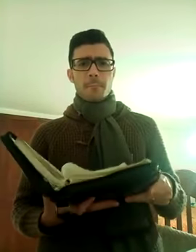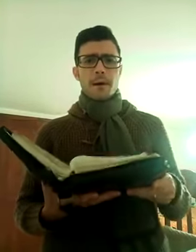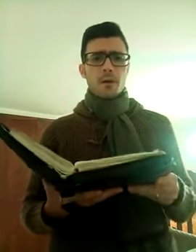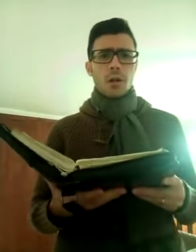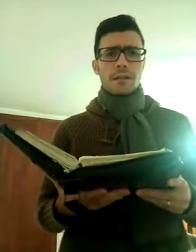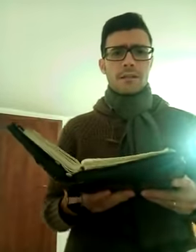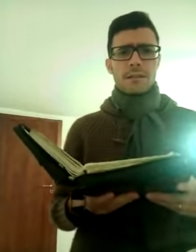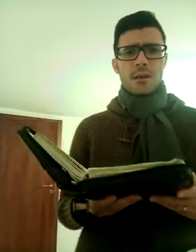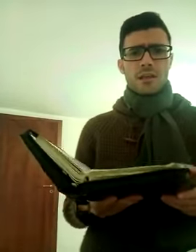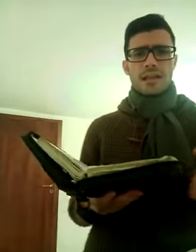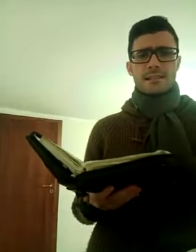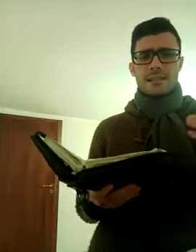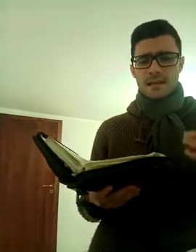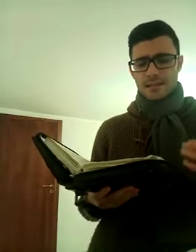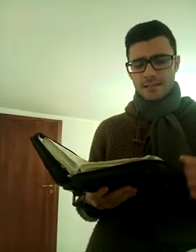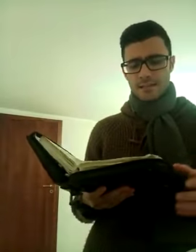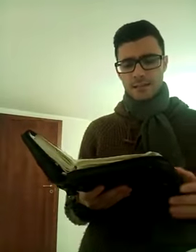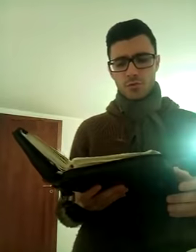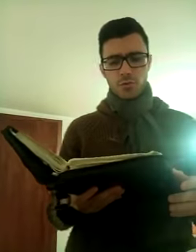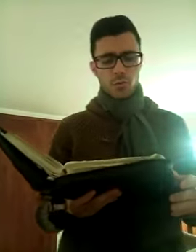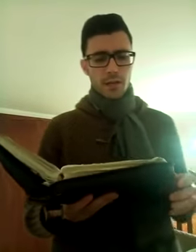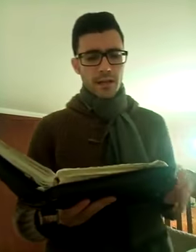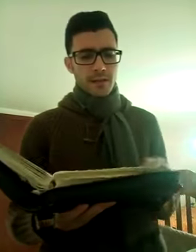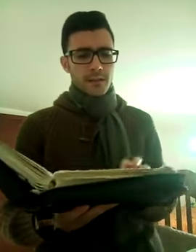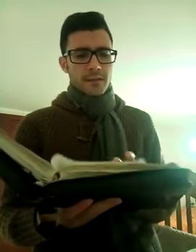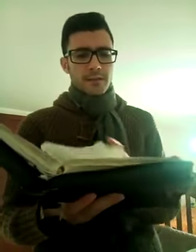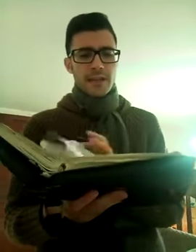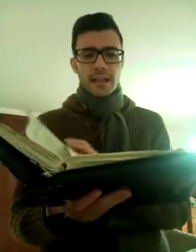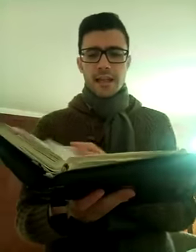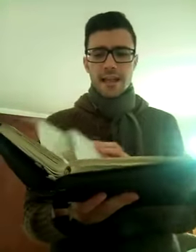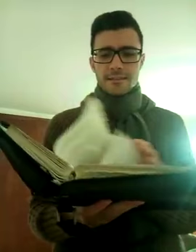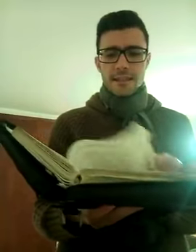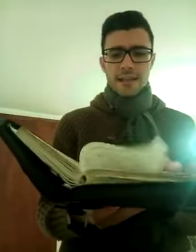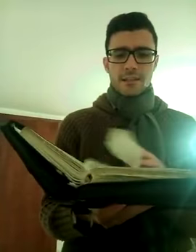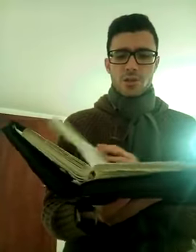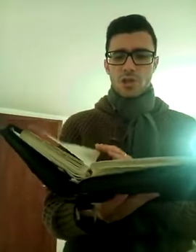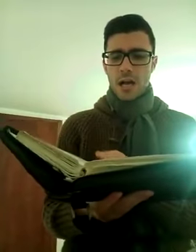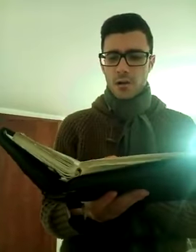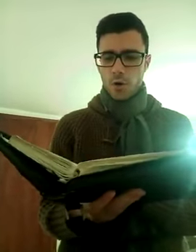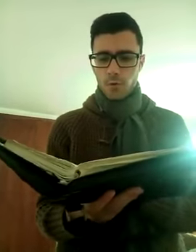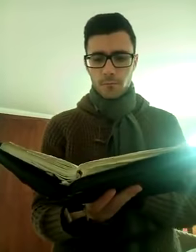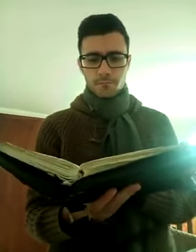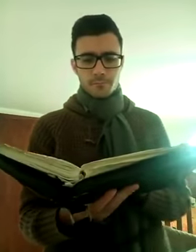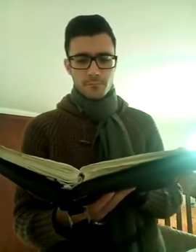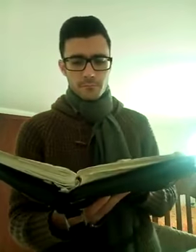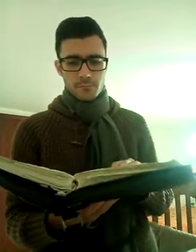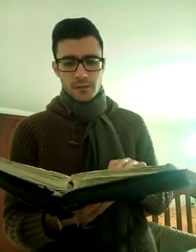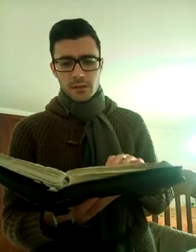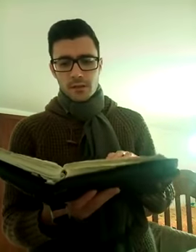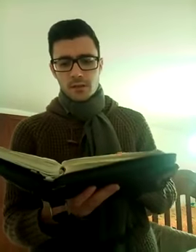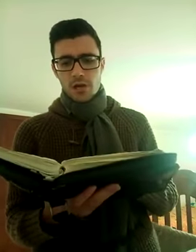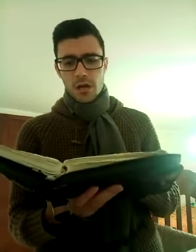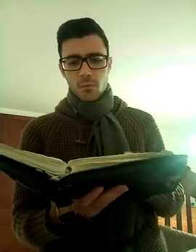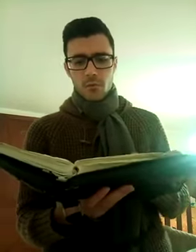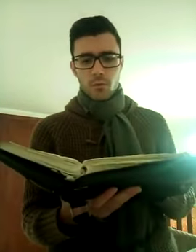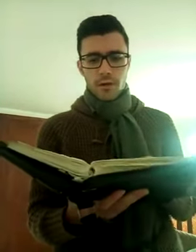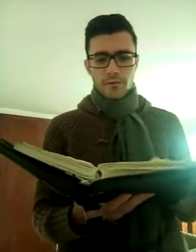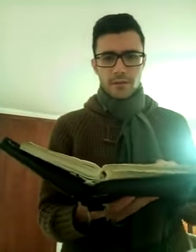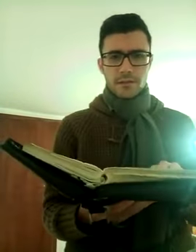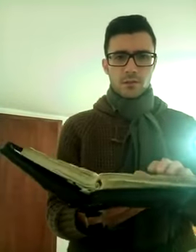parola di Dio, nelle sacre scritture, nella lettera di Giacomo, Giacomo qui era il fratello